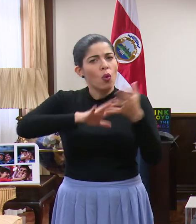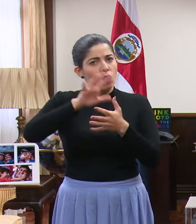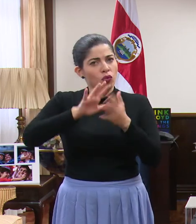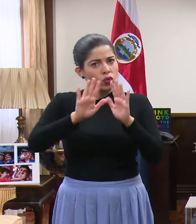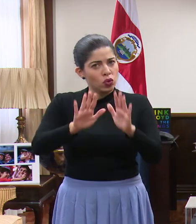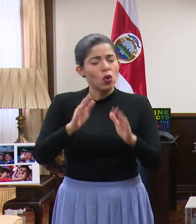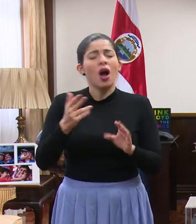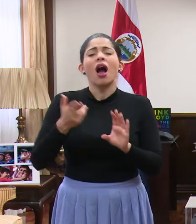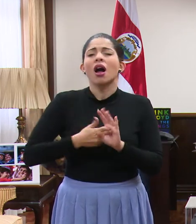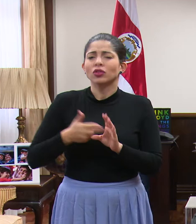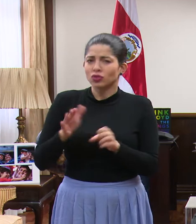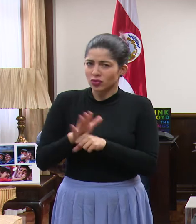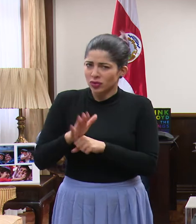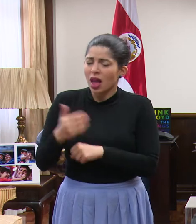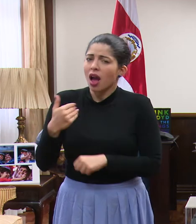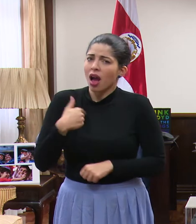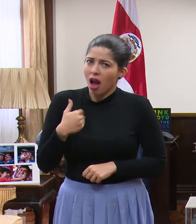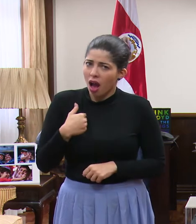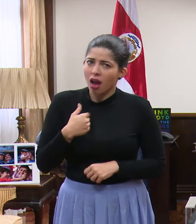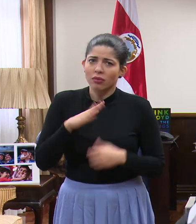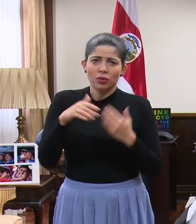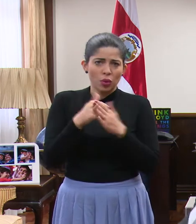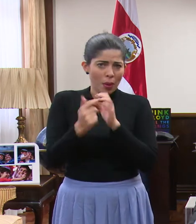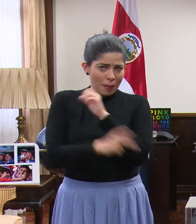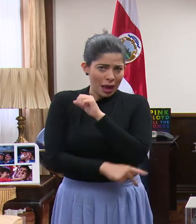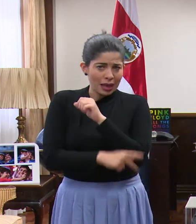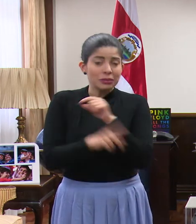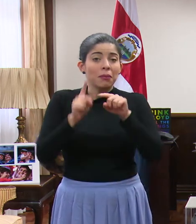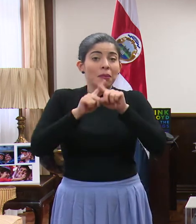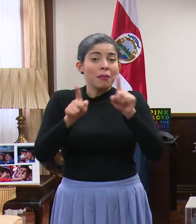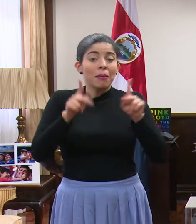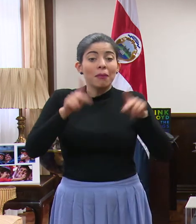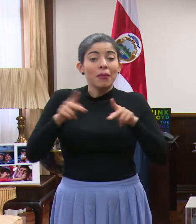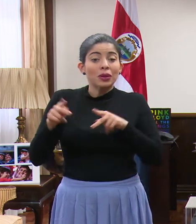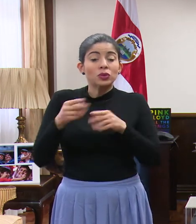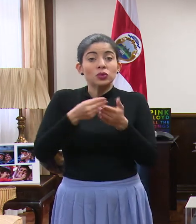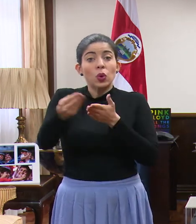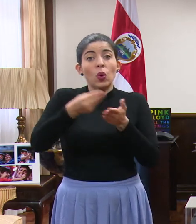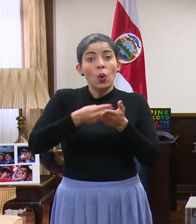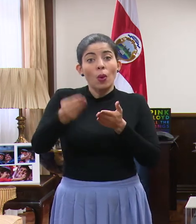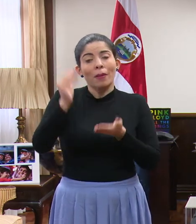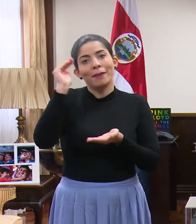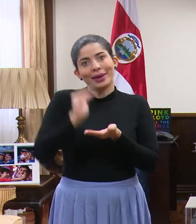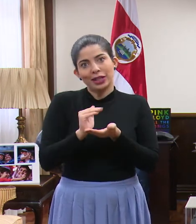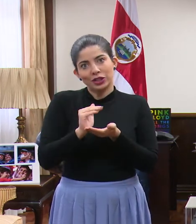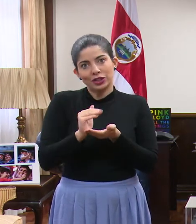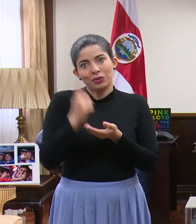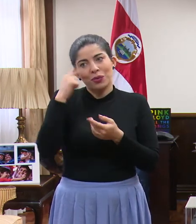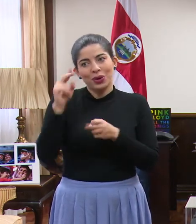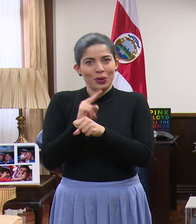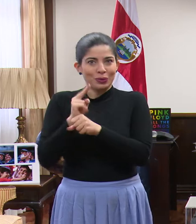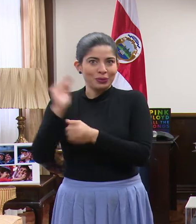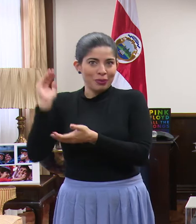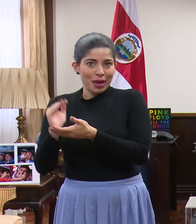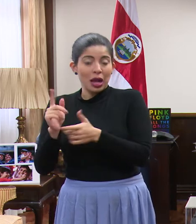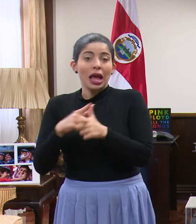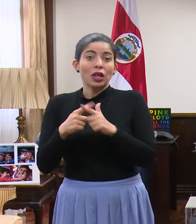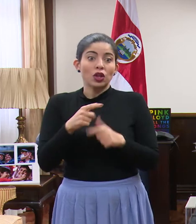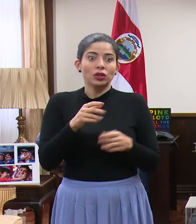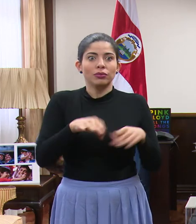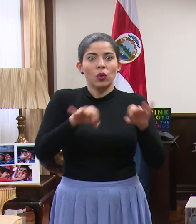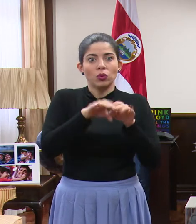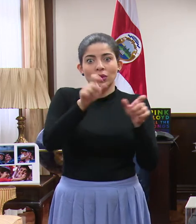Hay suficiente combustible en el país, ha bajado más bien la demanda y para proteger, aparte de estos